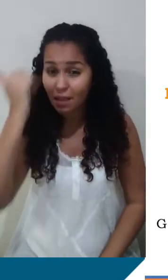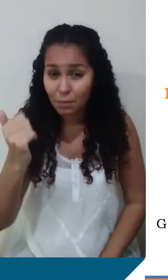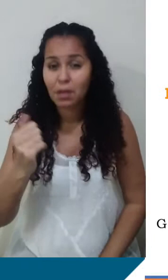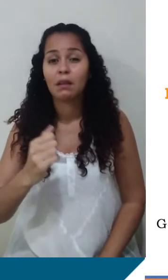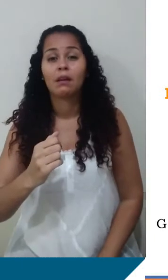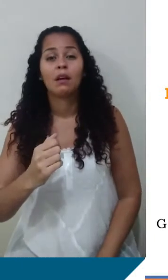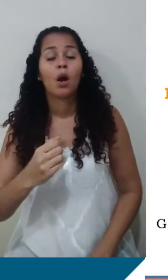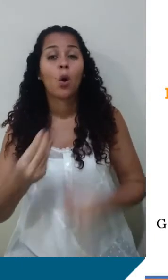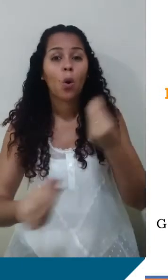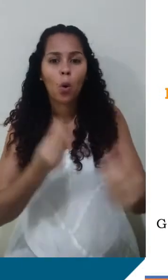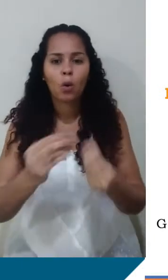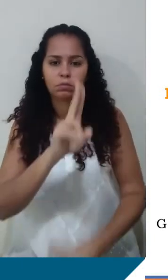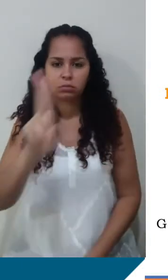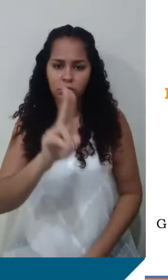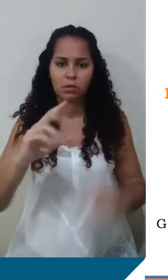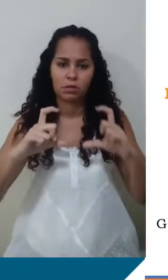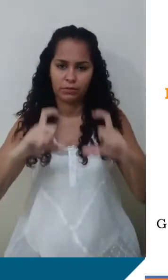e aonde a gente enfia na fórmula, ok?